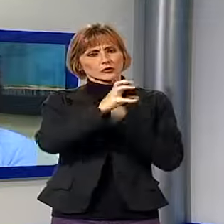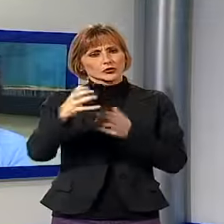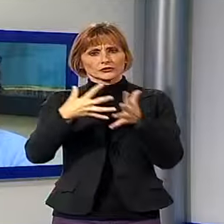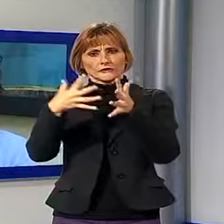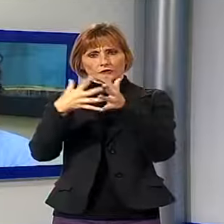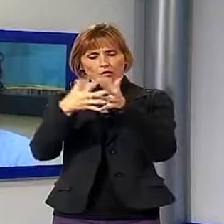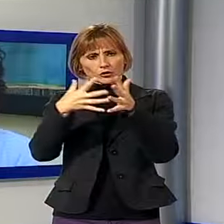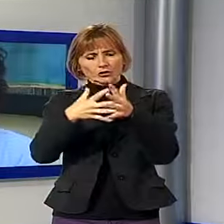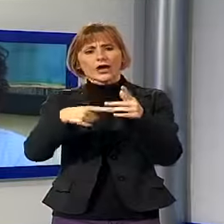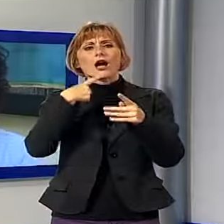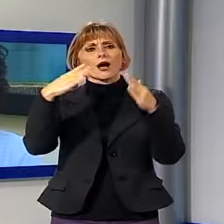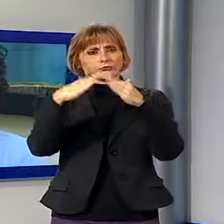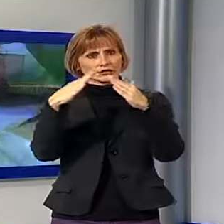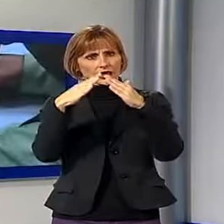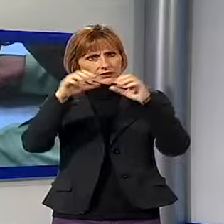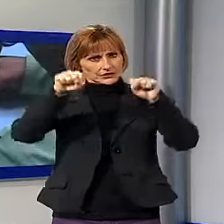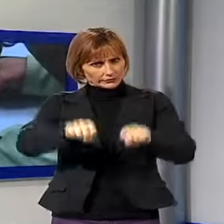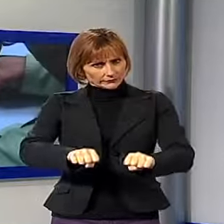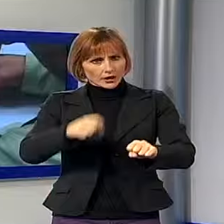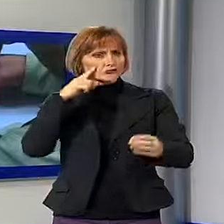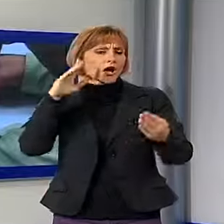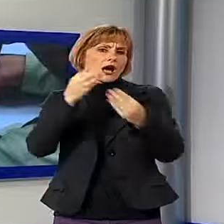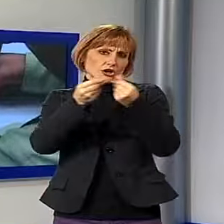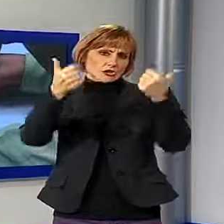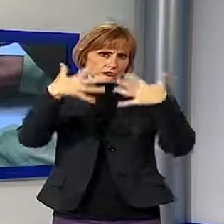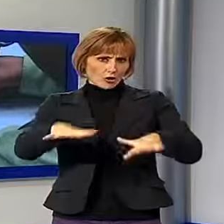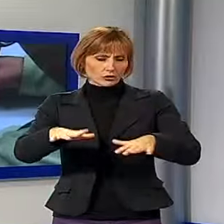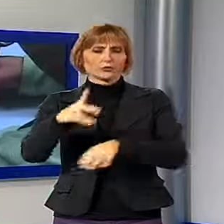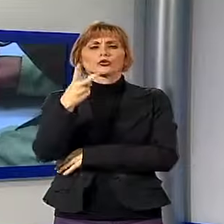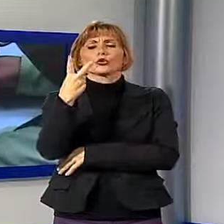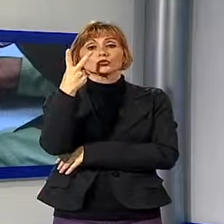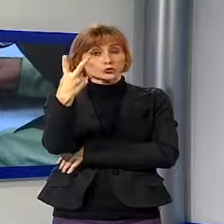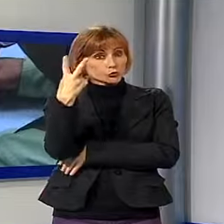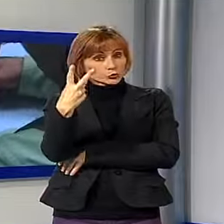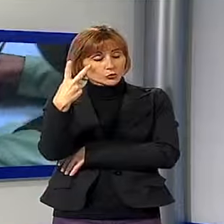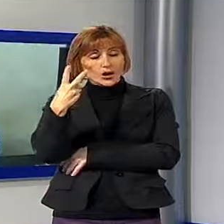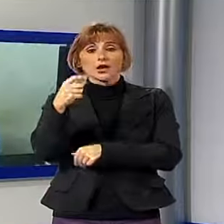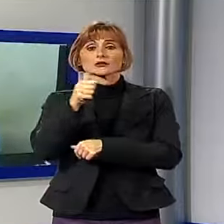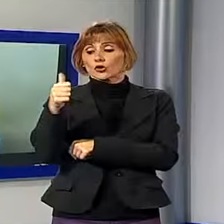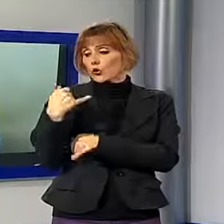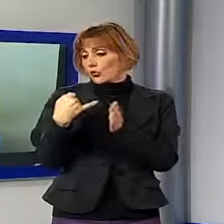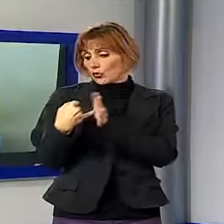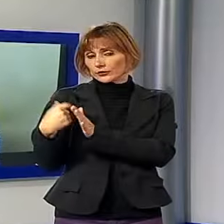disagio abitativo che abbiamo affrontato, due solamente in queste ultime settimane che abbiamo